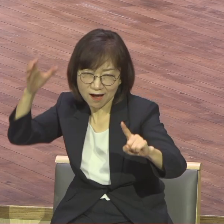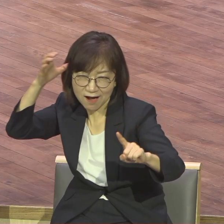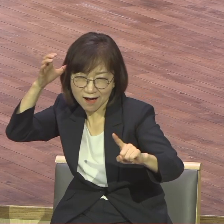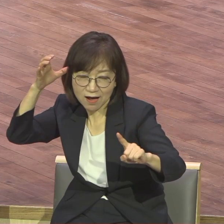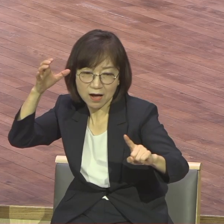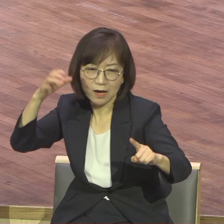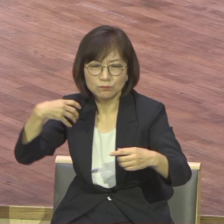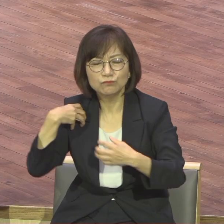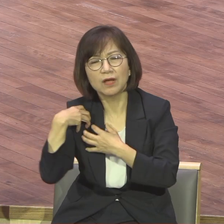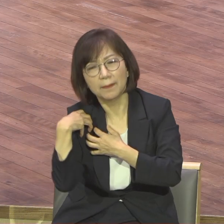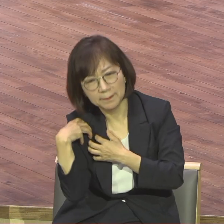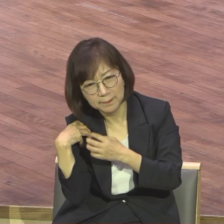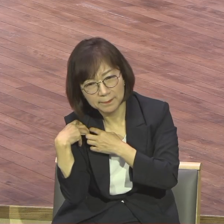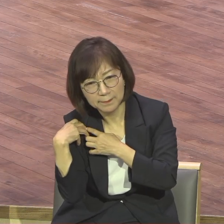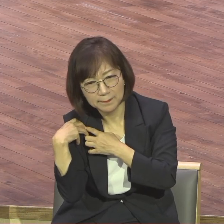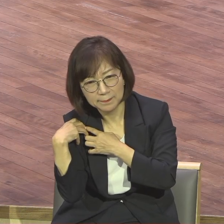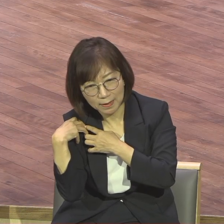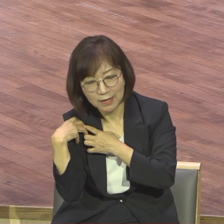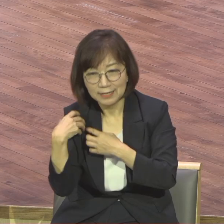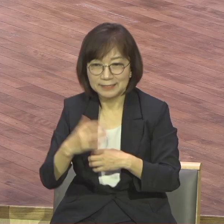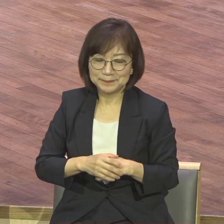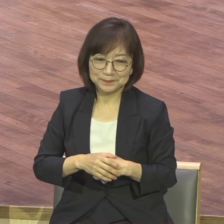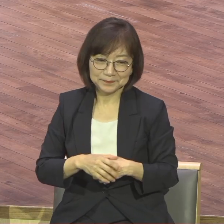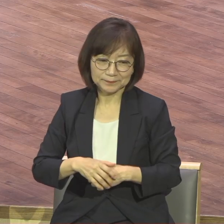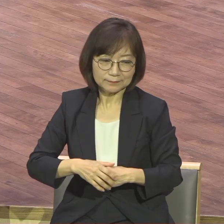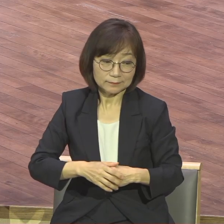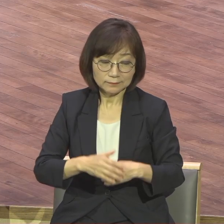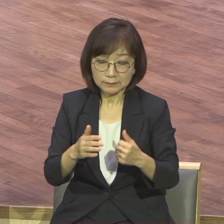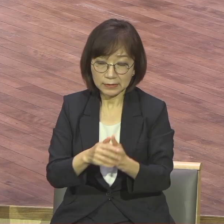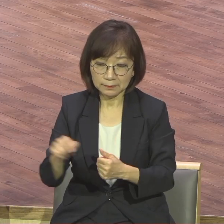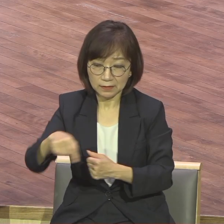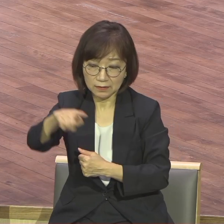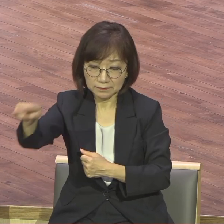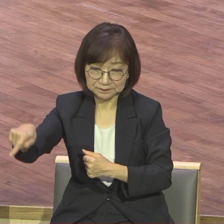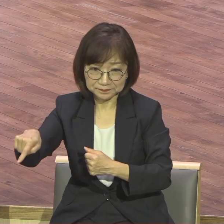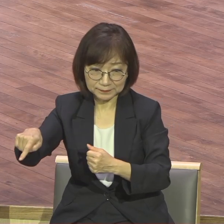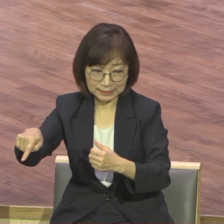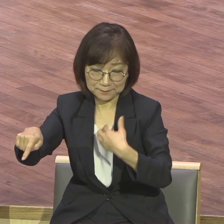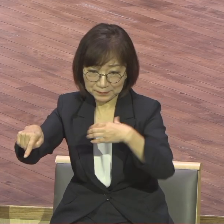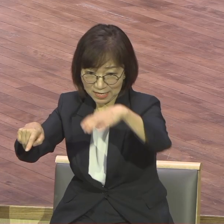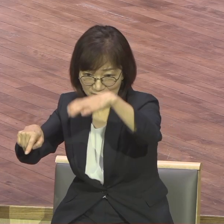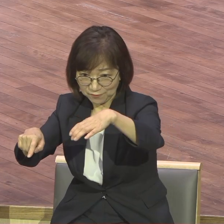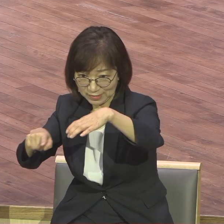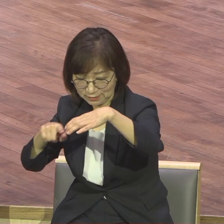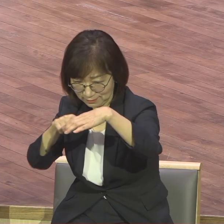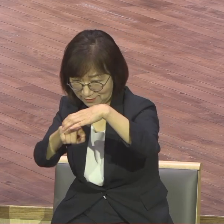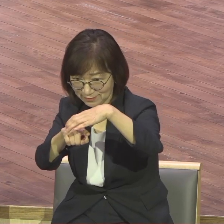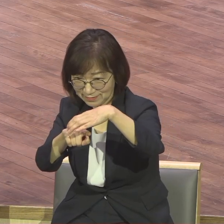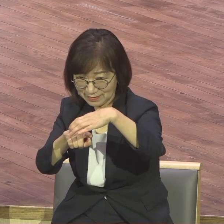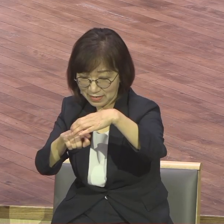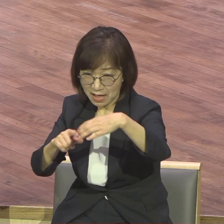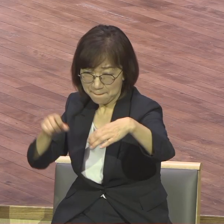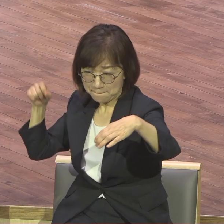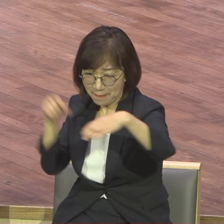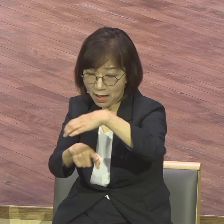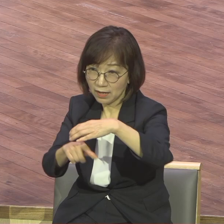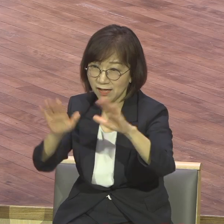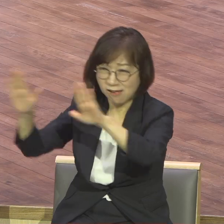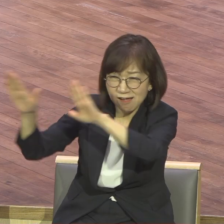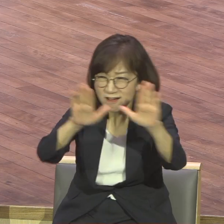부담감이 많았어요 그래서 상대 골킥프도 잘했지만 제가 볼 때 이게 막 결정적인 골을 평소 때문에 넣어야 되는데